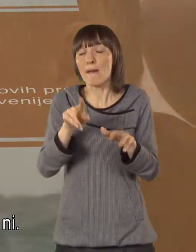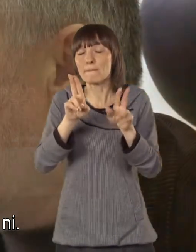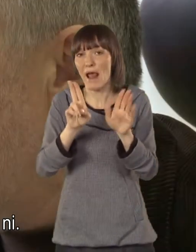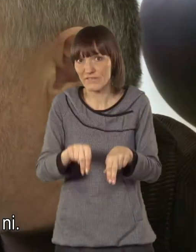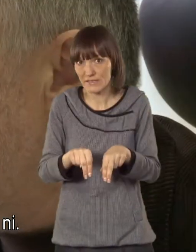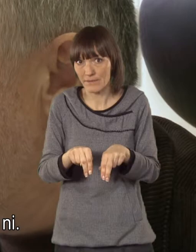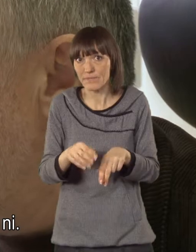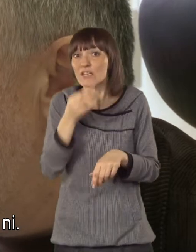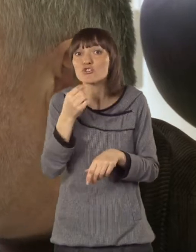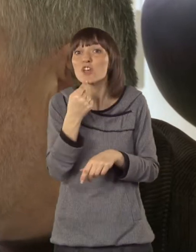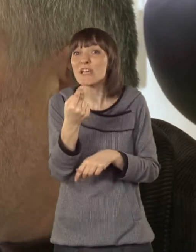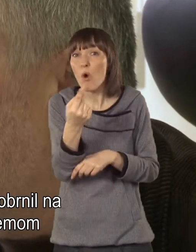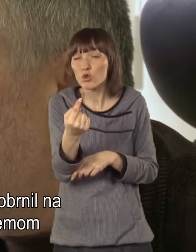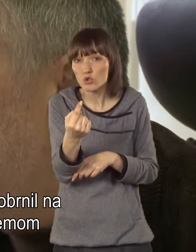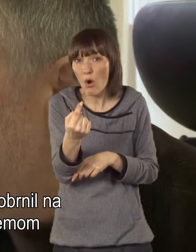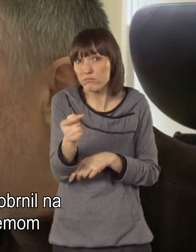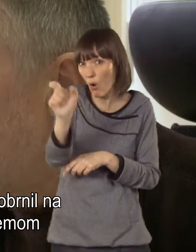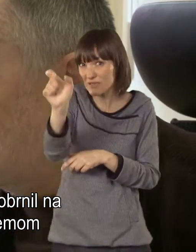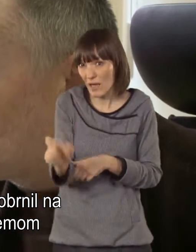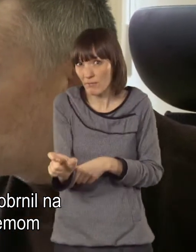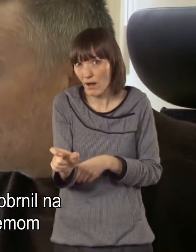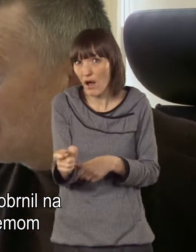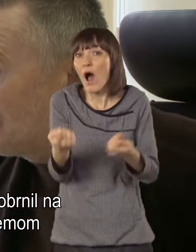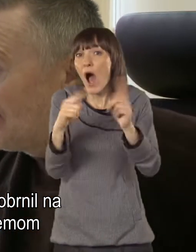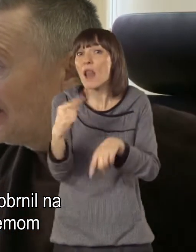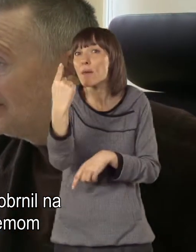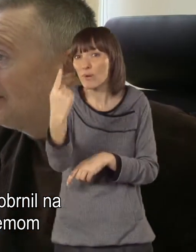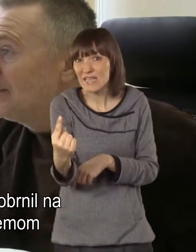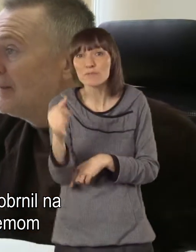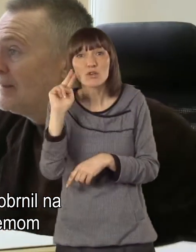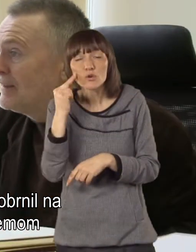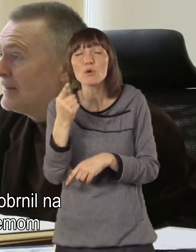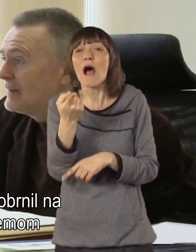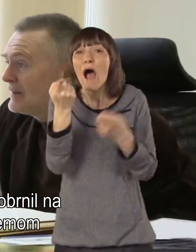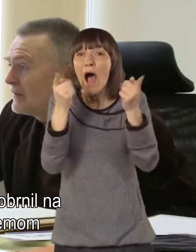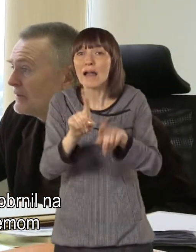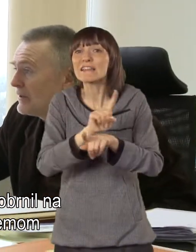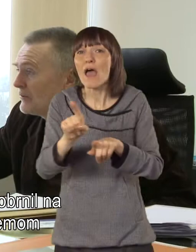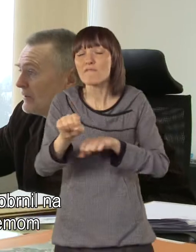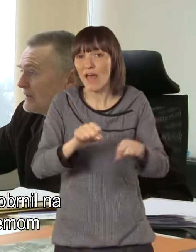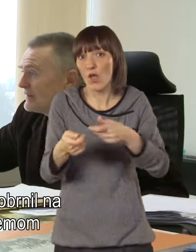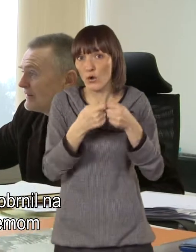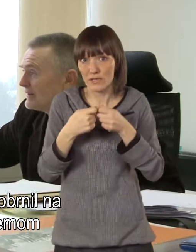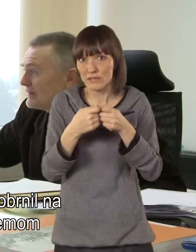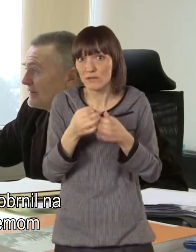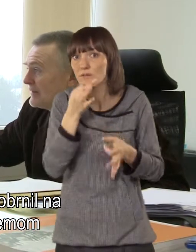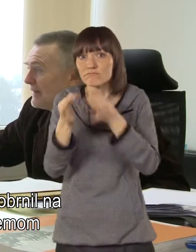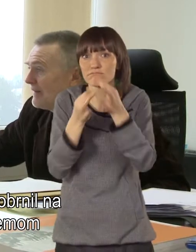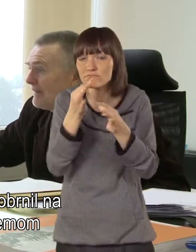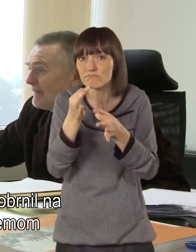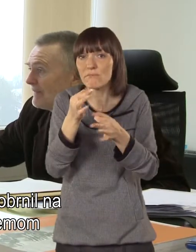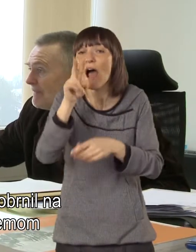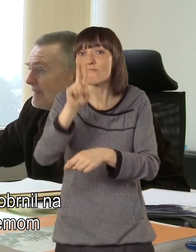celo ni. Če se bo kdorkoli, kot sem nekaj, ali posameznik ali nevladna organizacija, obrnil na